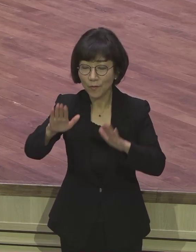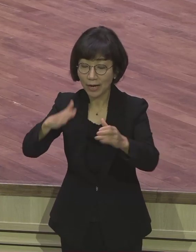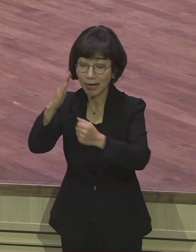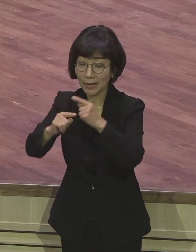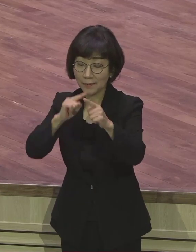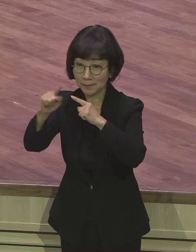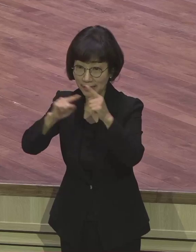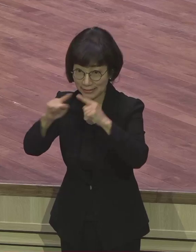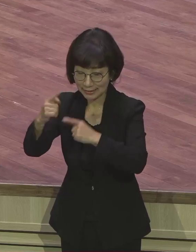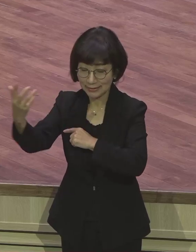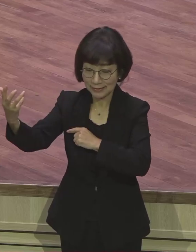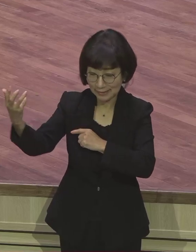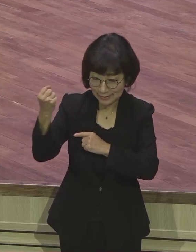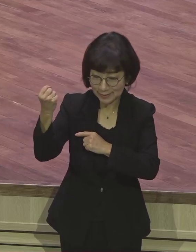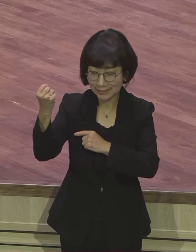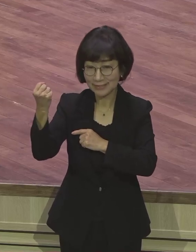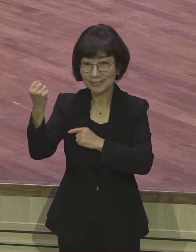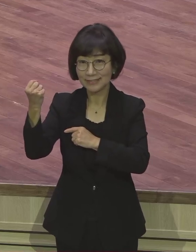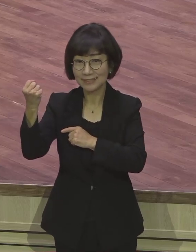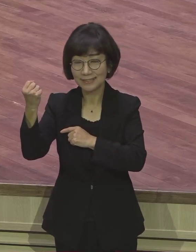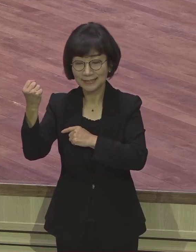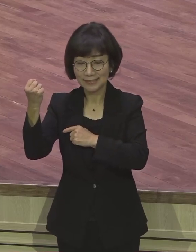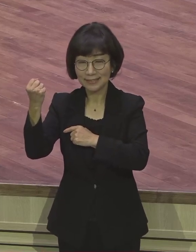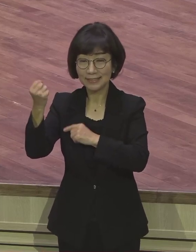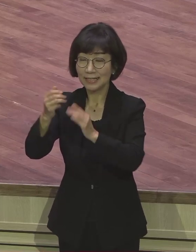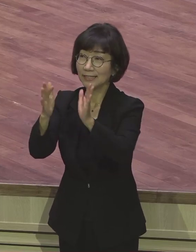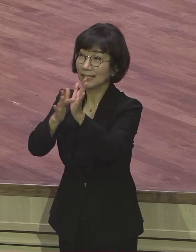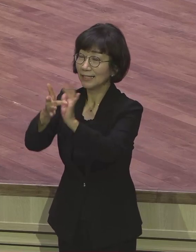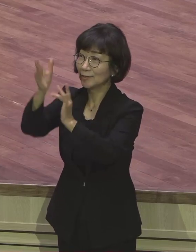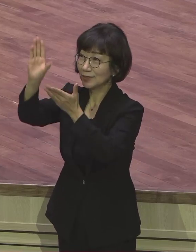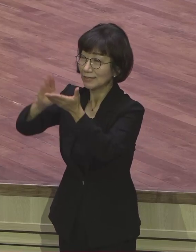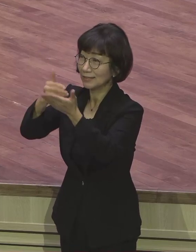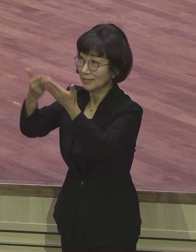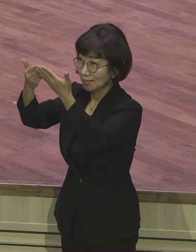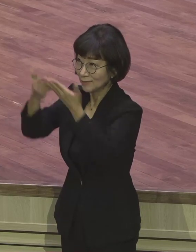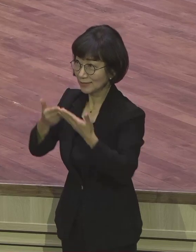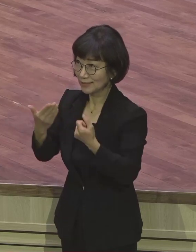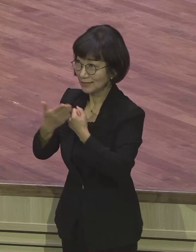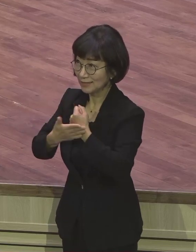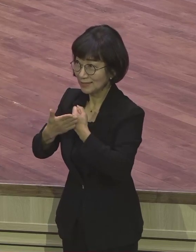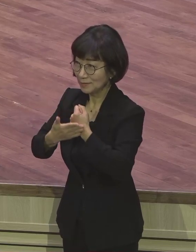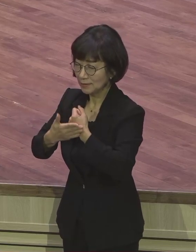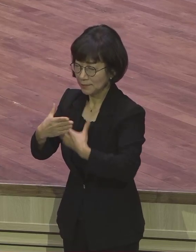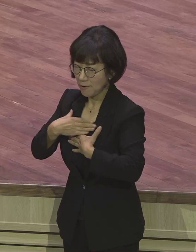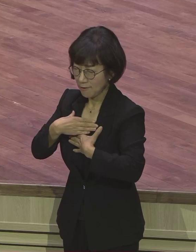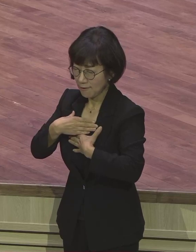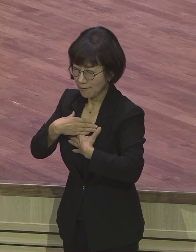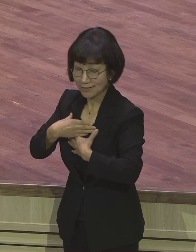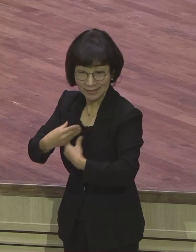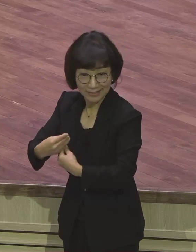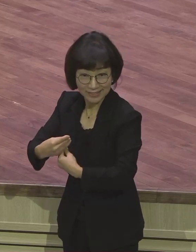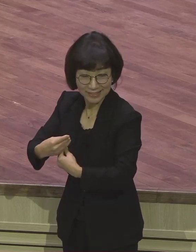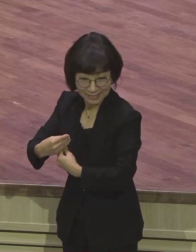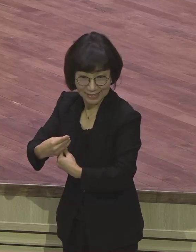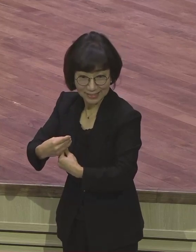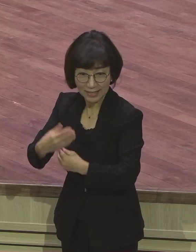예수 그리스도로부터 언내와 평강. 이것을 여러분들이 정말로 회복하고